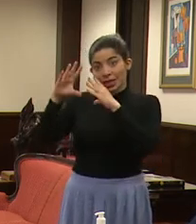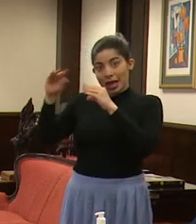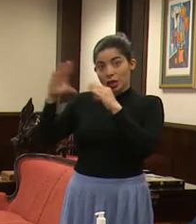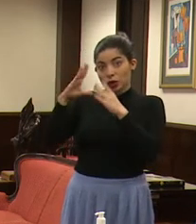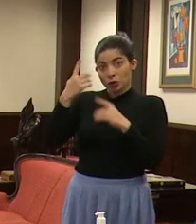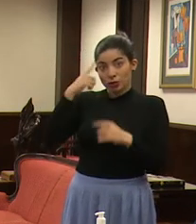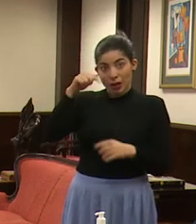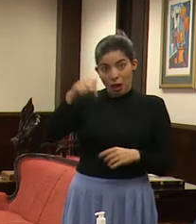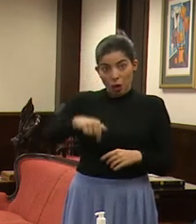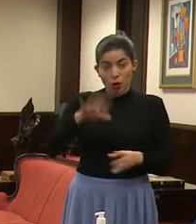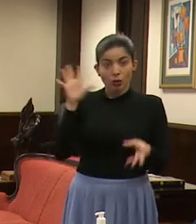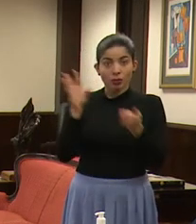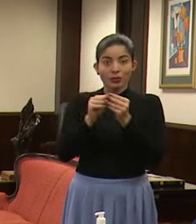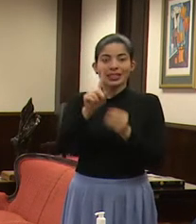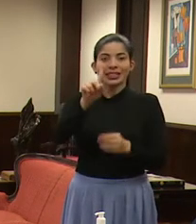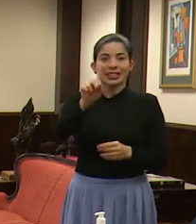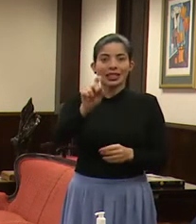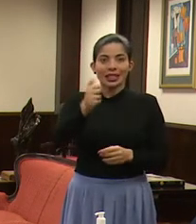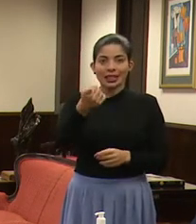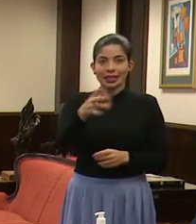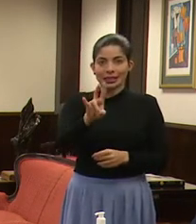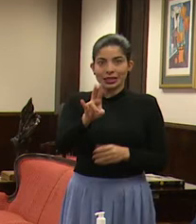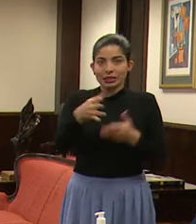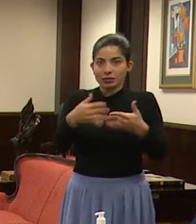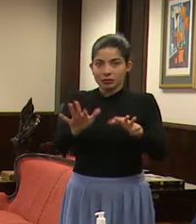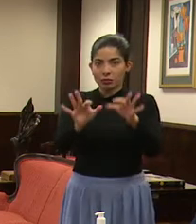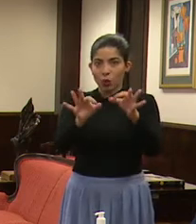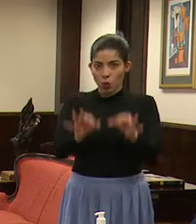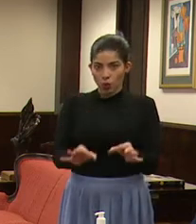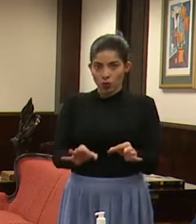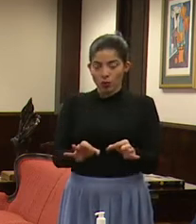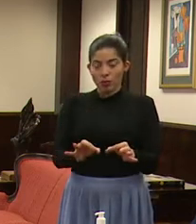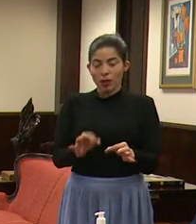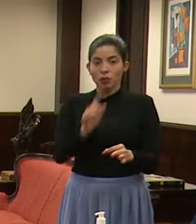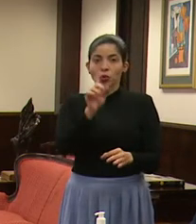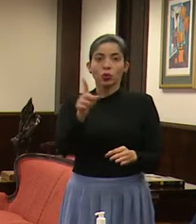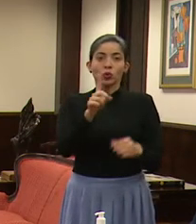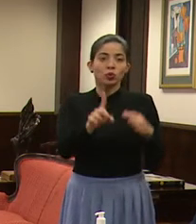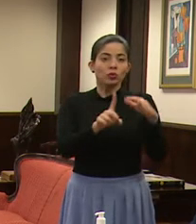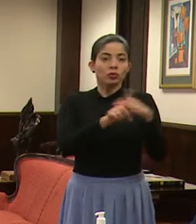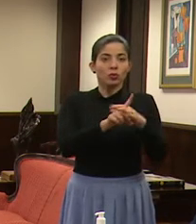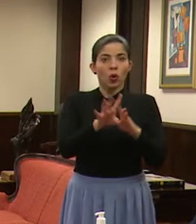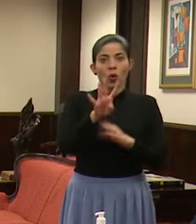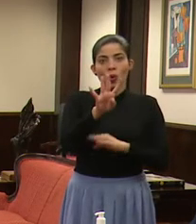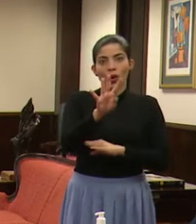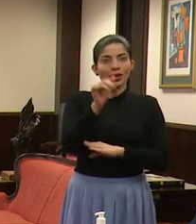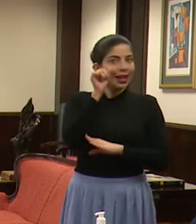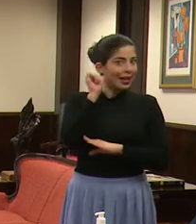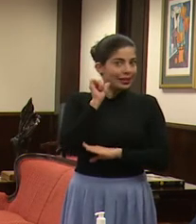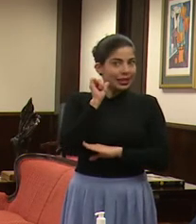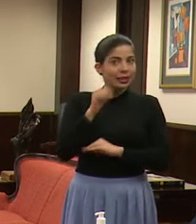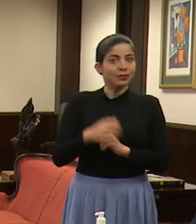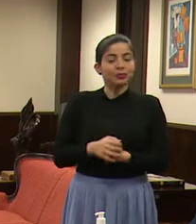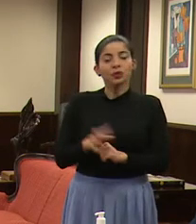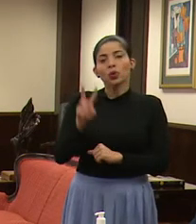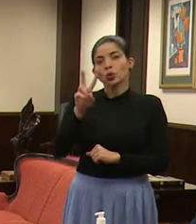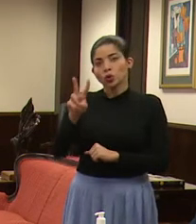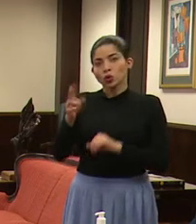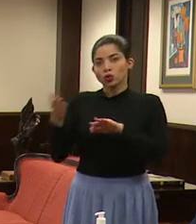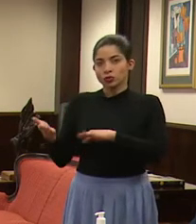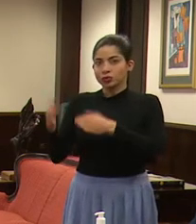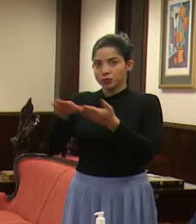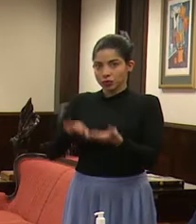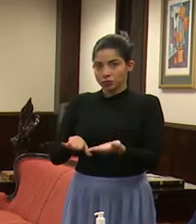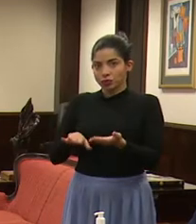117 confirmados, se reportaron solamente cuatro casos el día de ayer, dos fallecidos